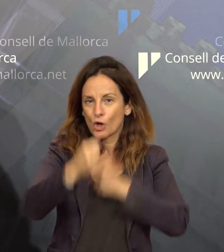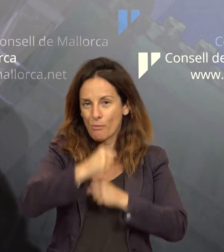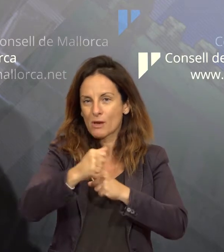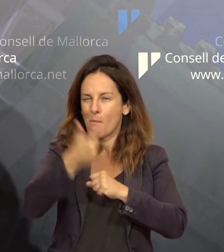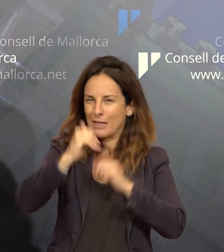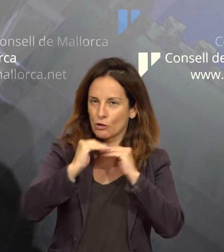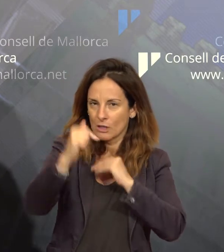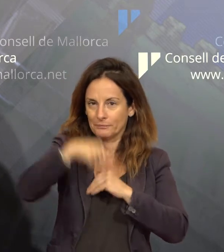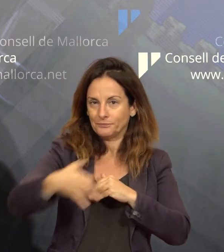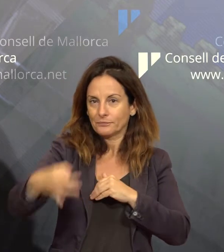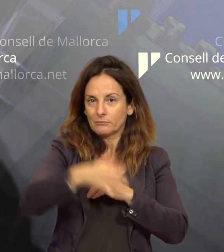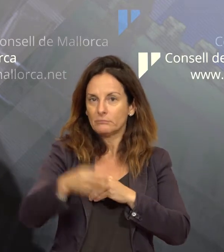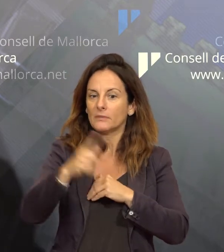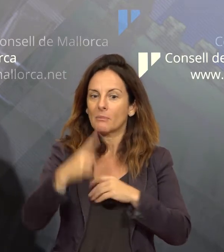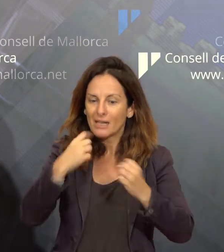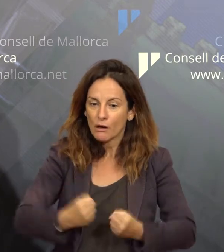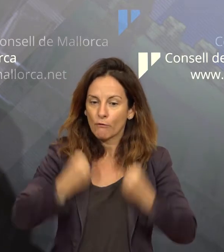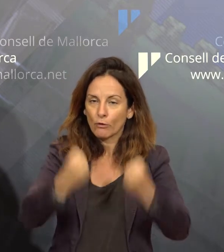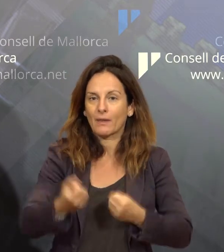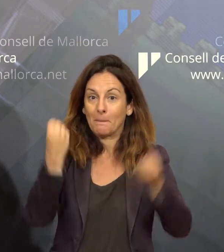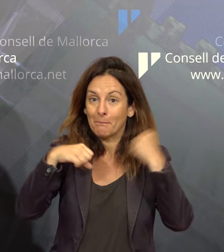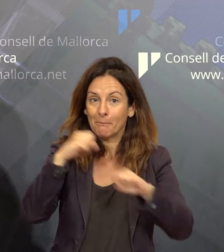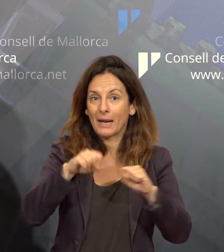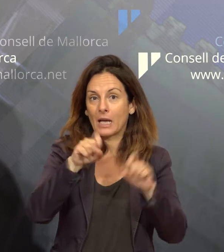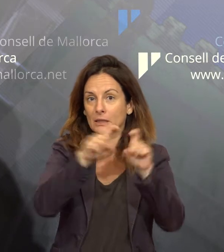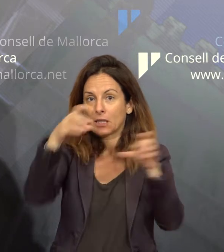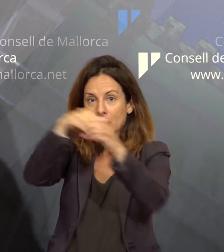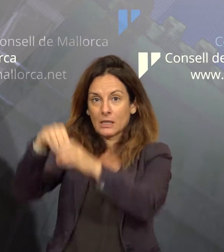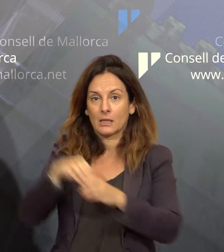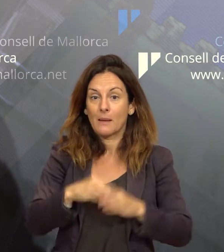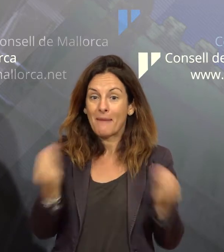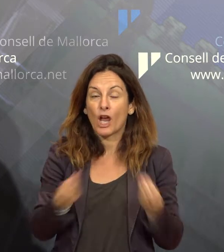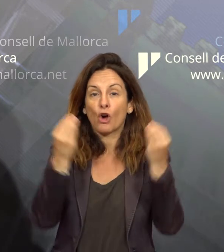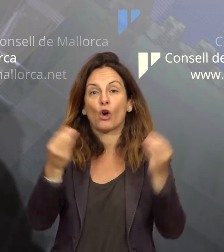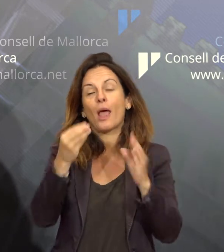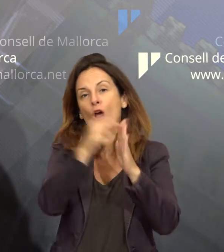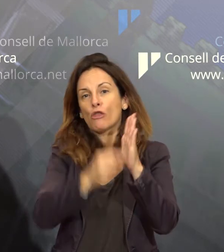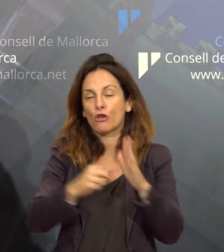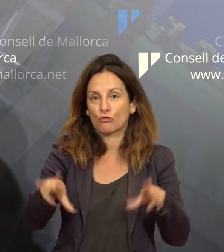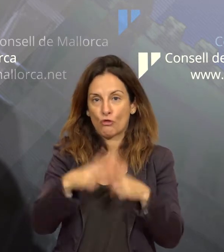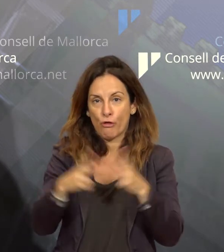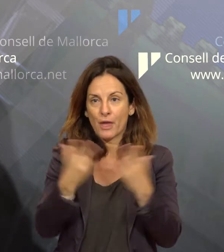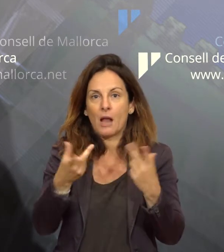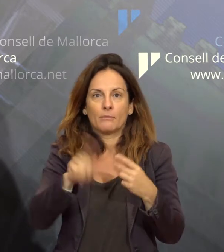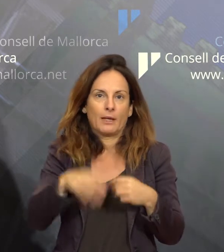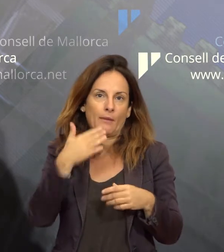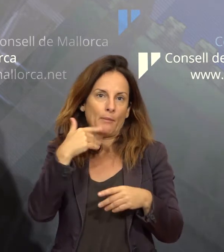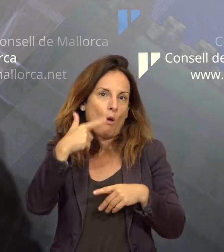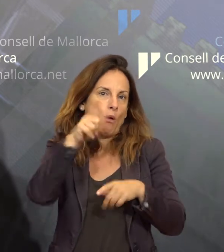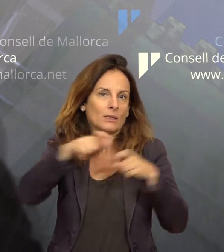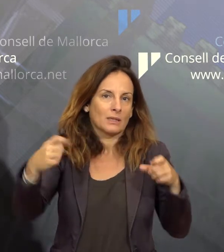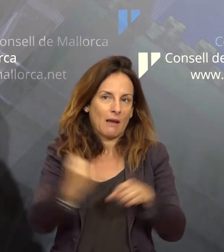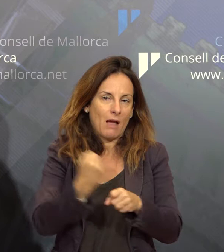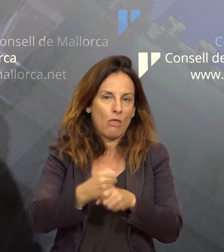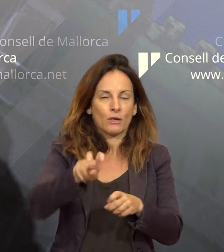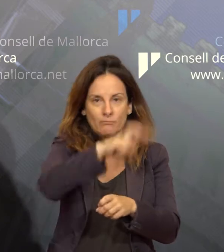reforçar l'utilització de pràctiques que millorin les condicions socials dins s'àmbits dels treballs, la diversitat de plantilles, la participació dels